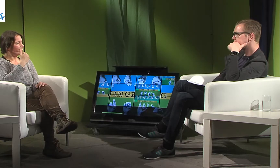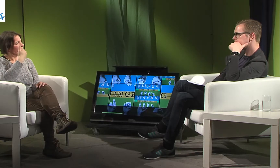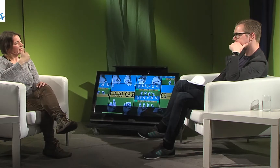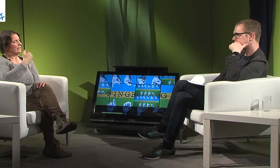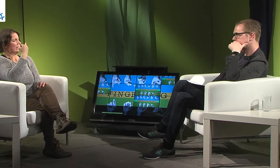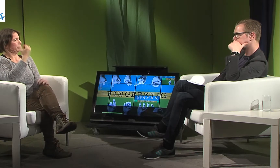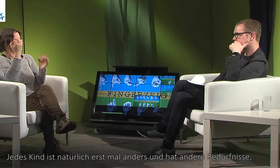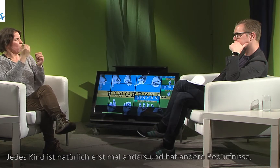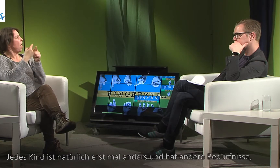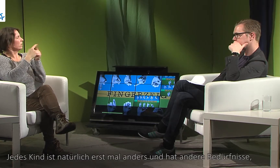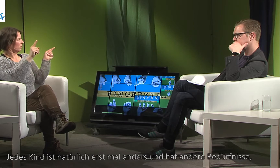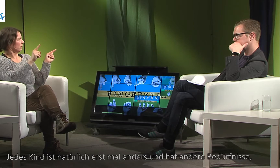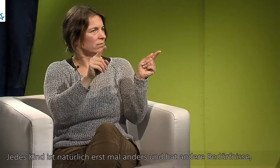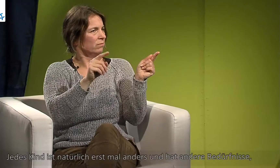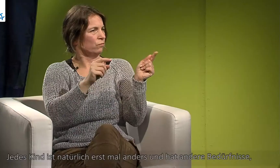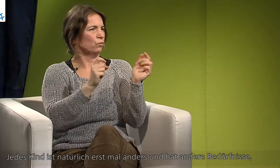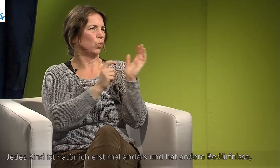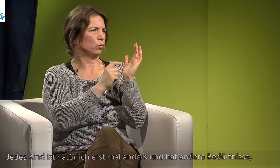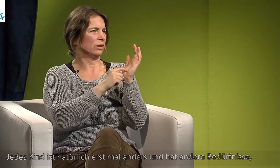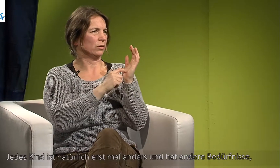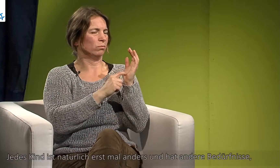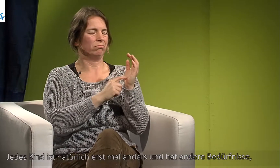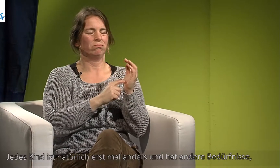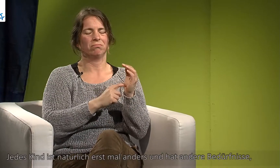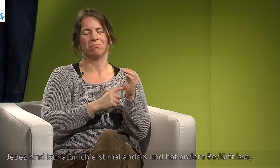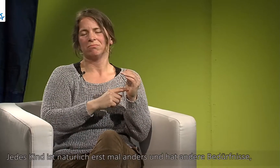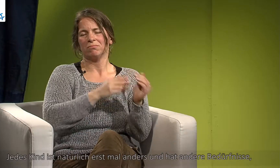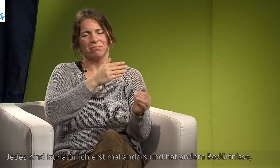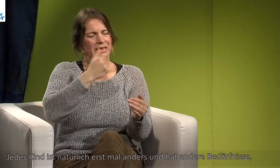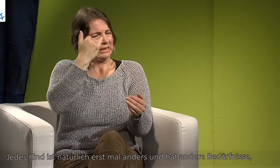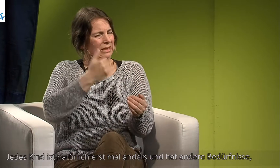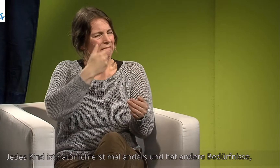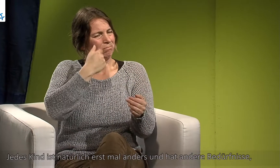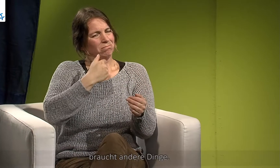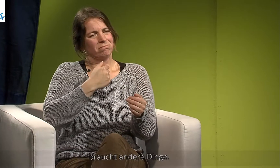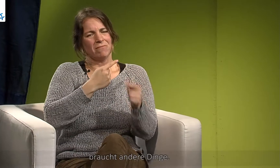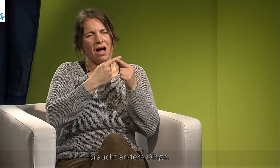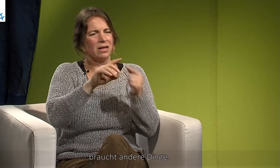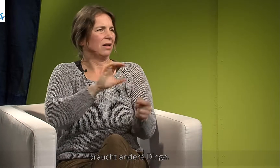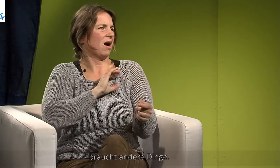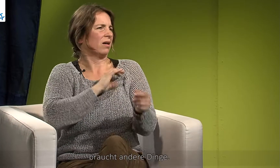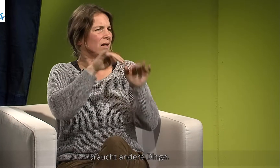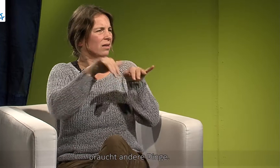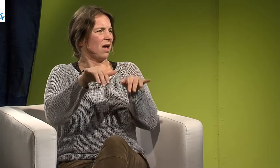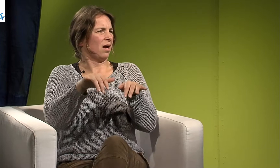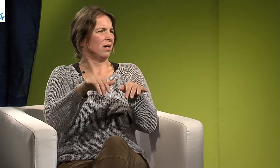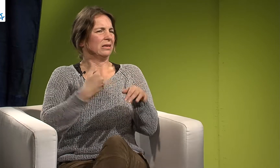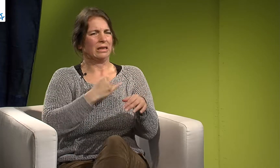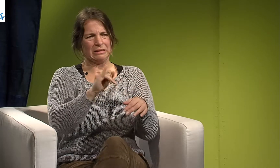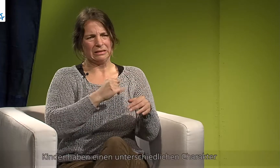Also jedes Kind ist natürlich erstmal anders und hat andere Bedürfnisse, braucht andere Dinge. Kinder haben